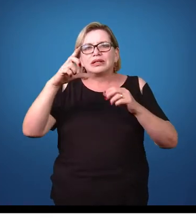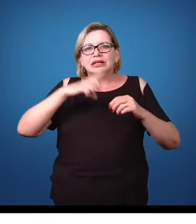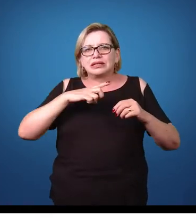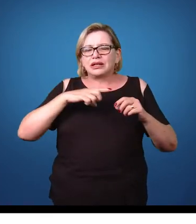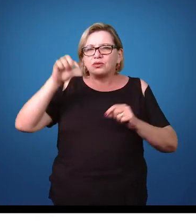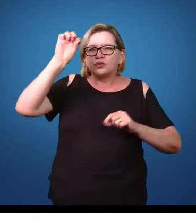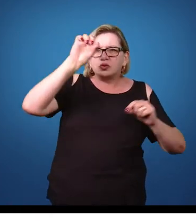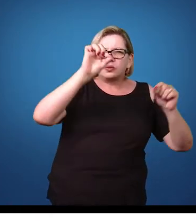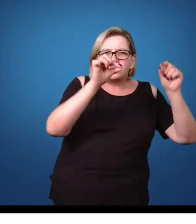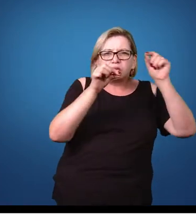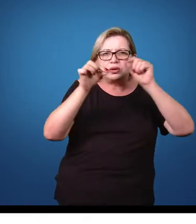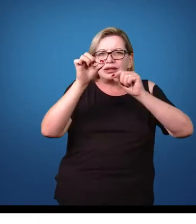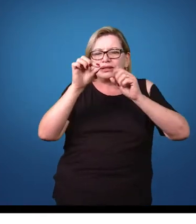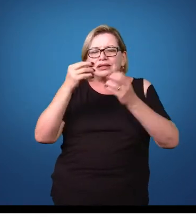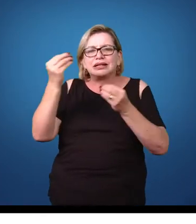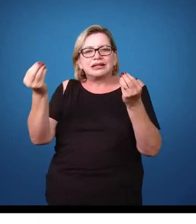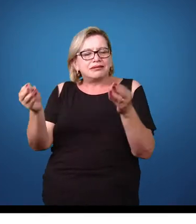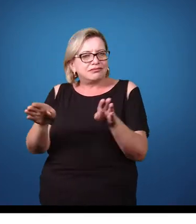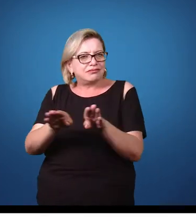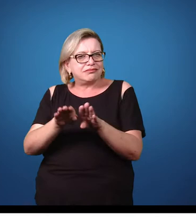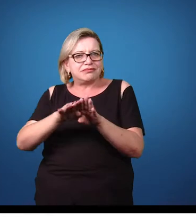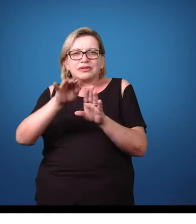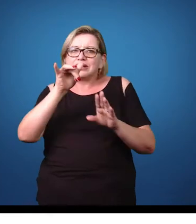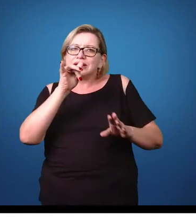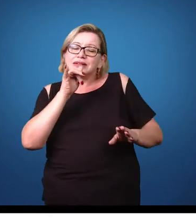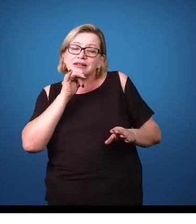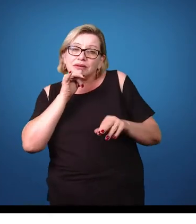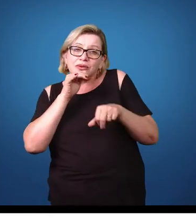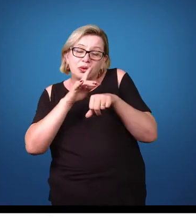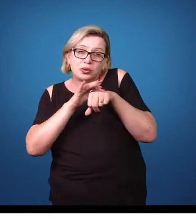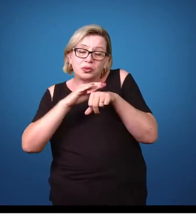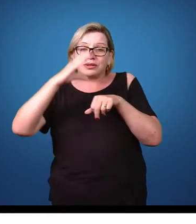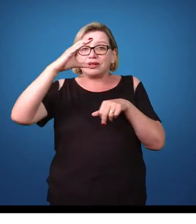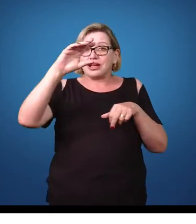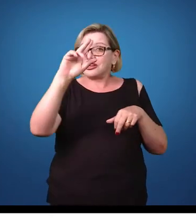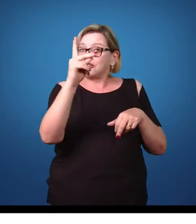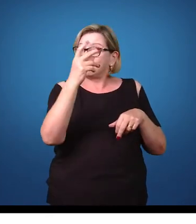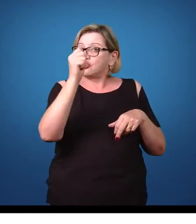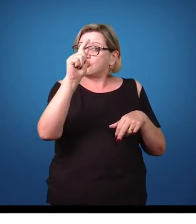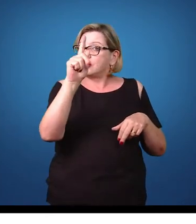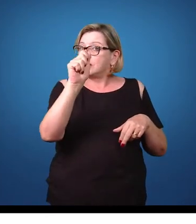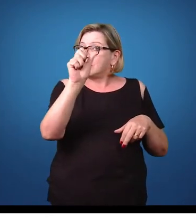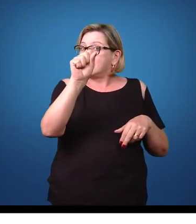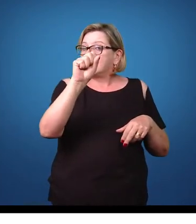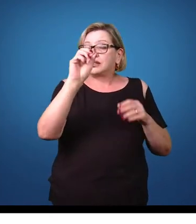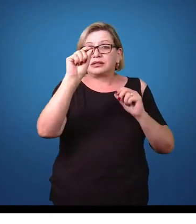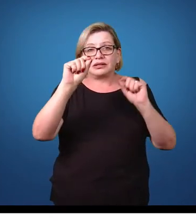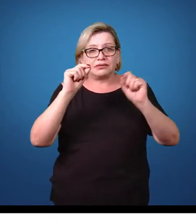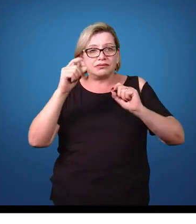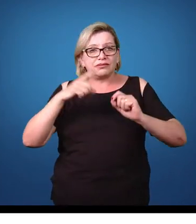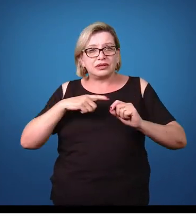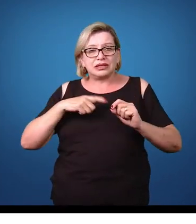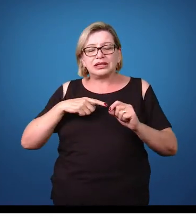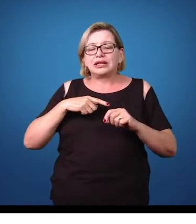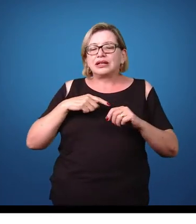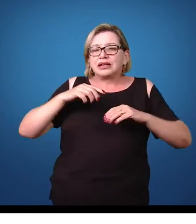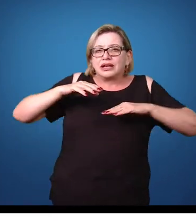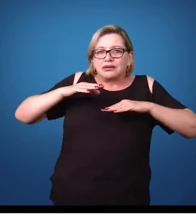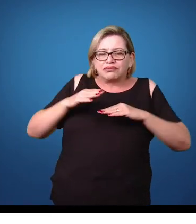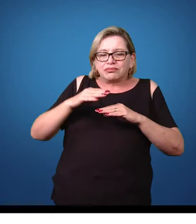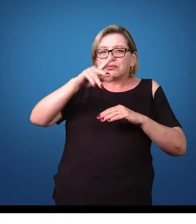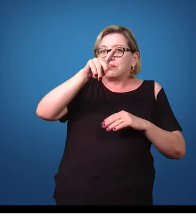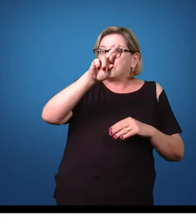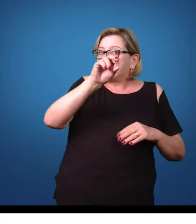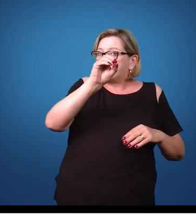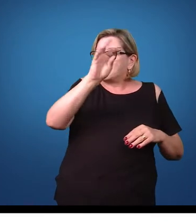tipo de mosquito, assim como, por exemplo, a doença de Chagas, que é uma doença causada por um